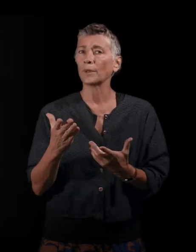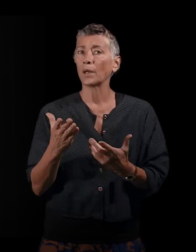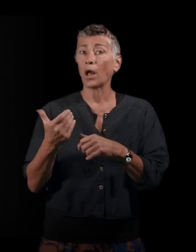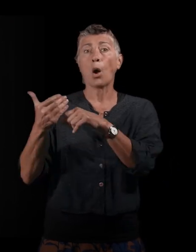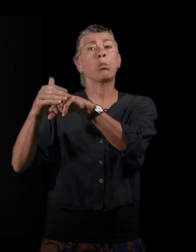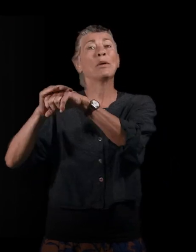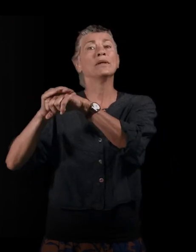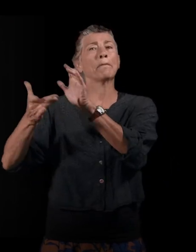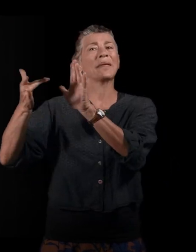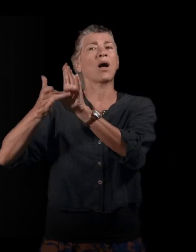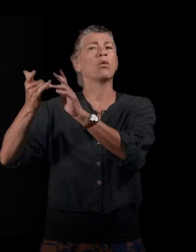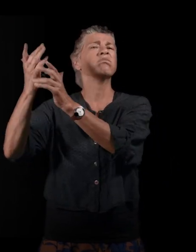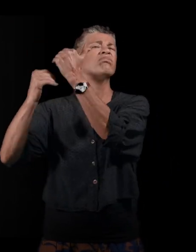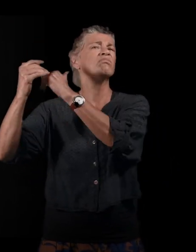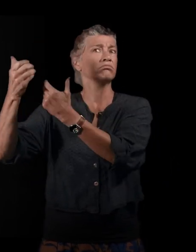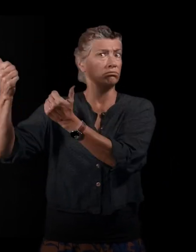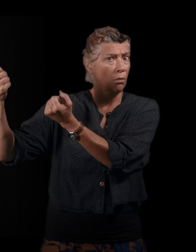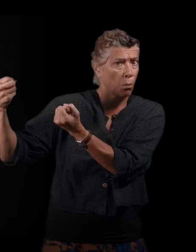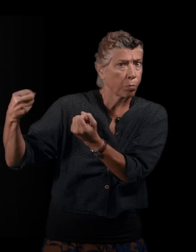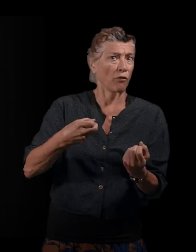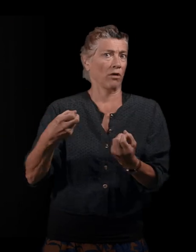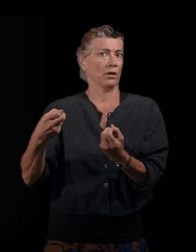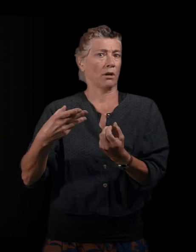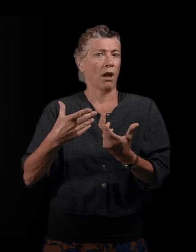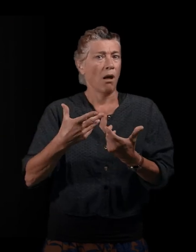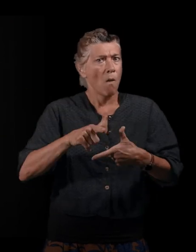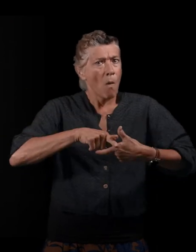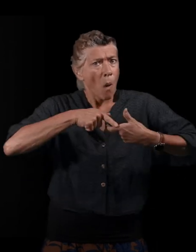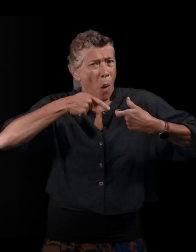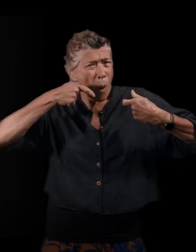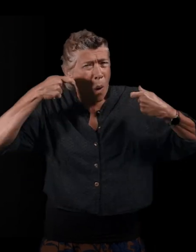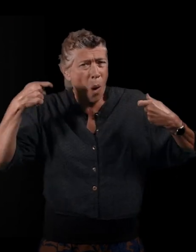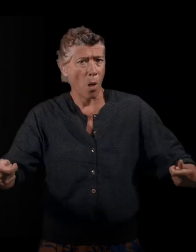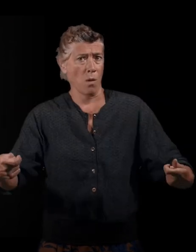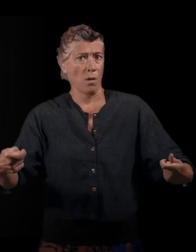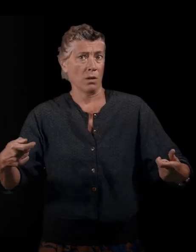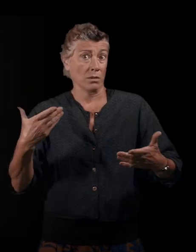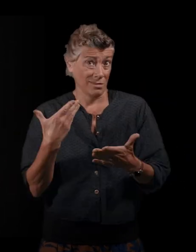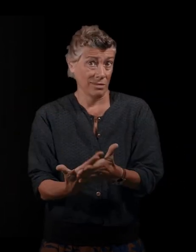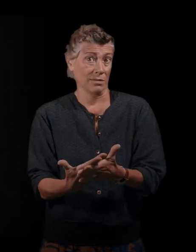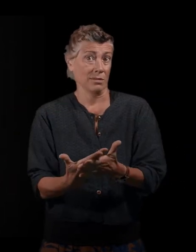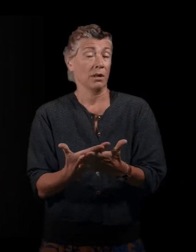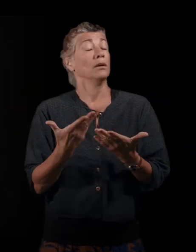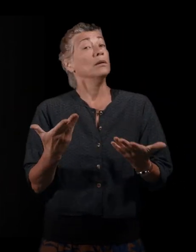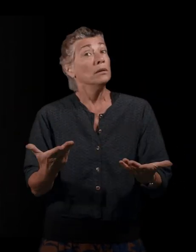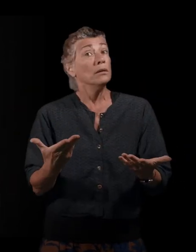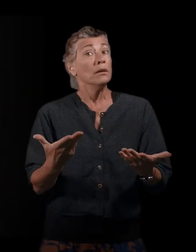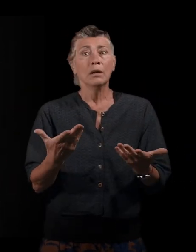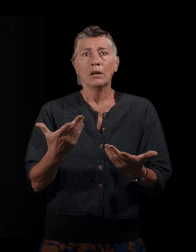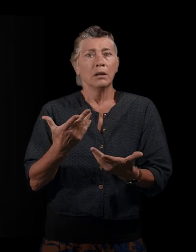migratoires actuelles, encore une fois, avaient provoqué cet allongement, cet allongement de l'espace-temps de la frontière, qui fait qu'elles sont littéralement dans